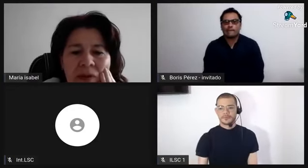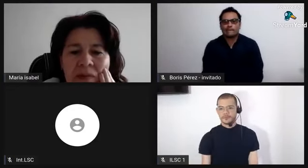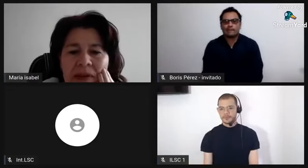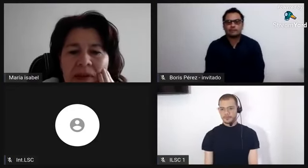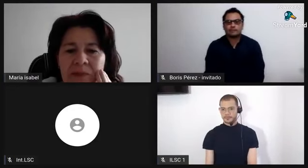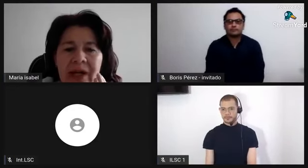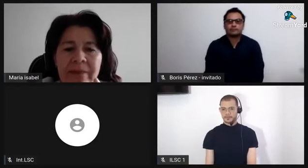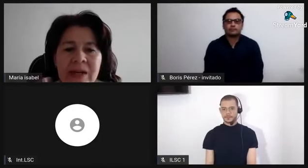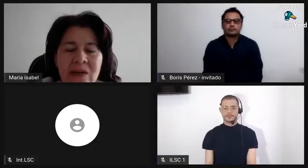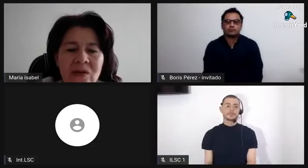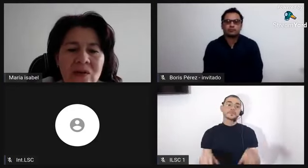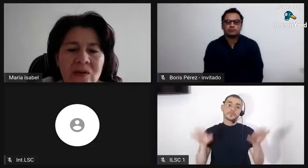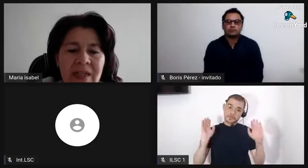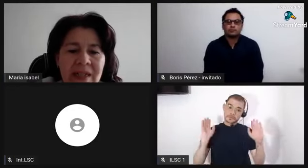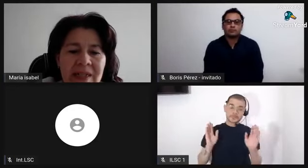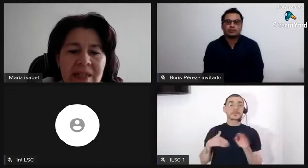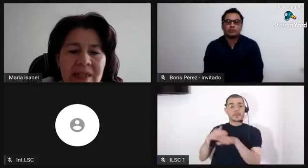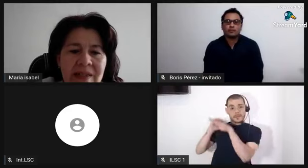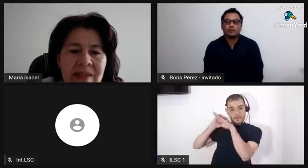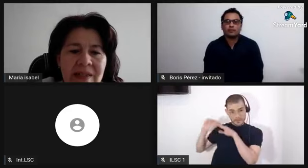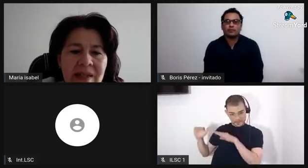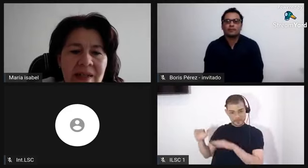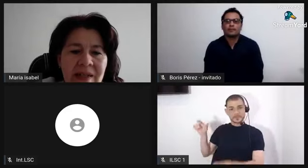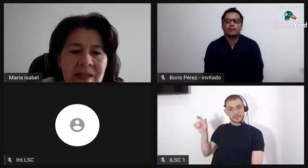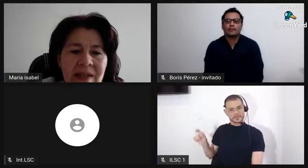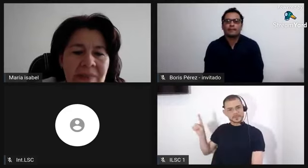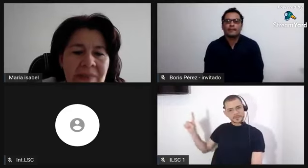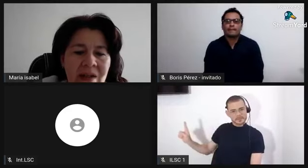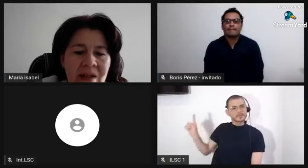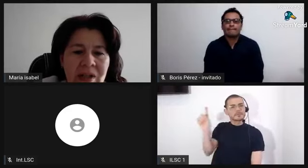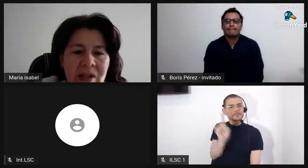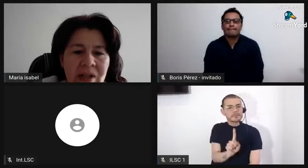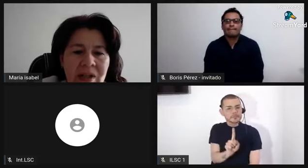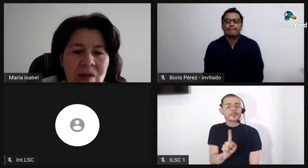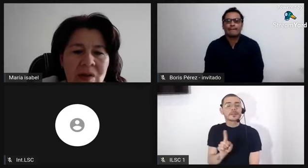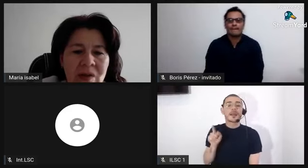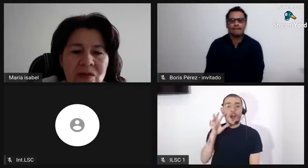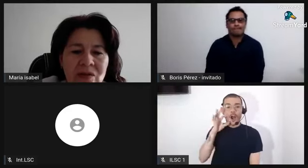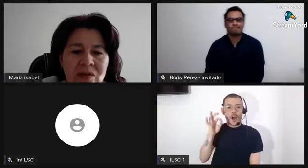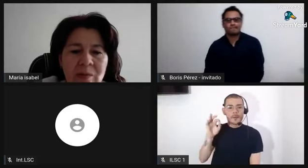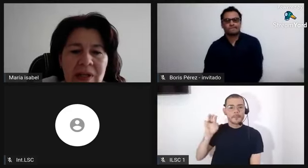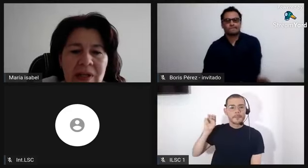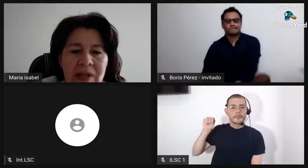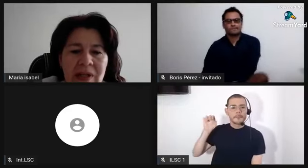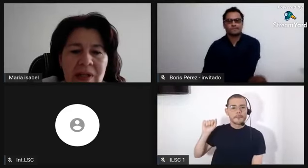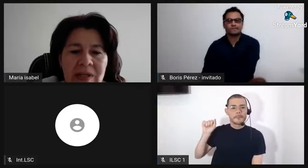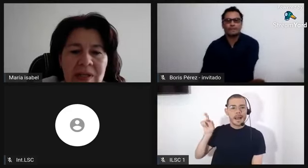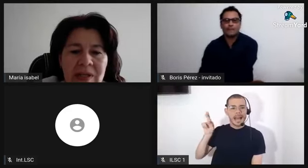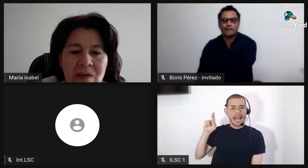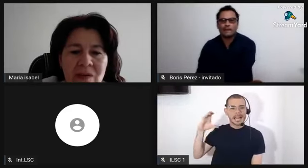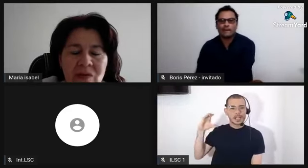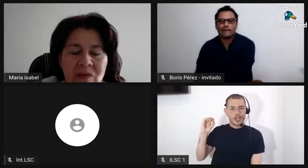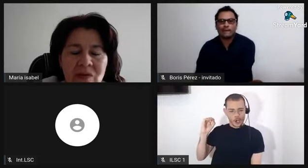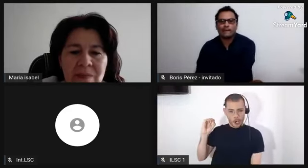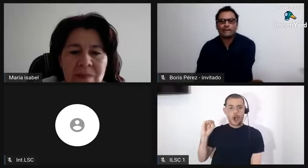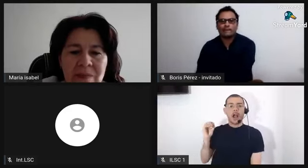Bueno, invitamos a Marco que se conectó hace un momento para hacer la pregunta en